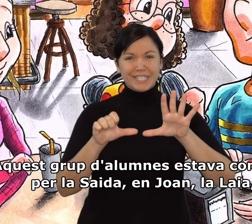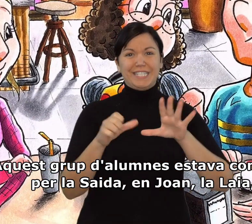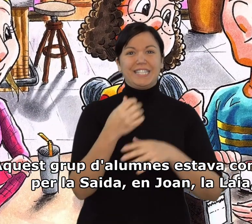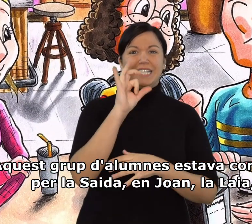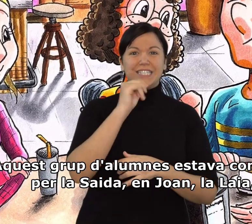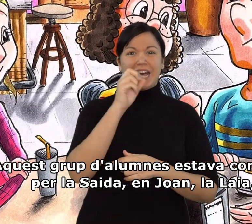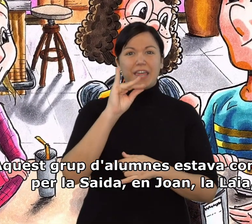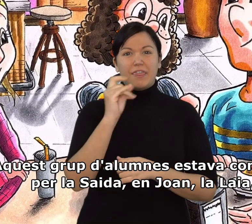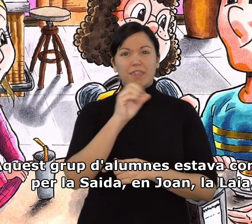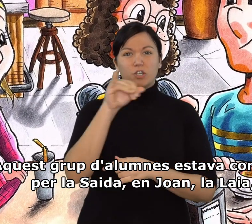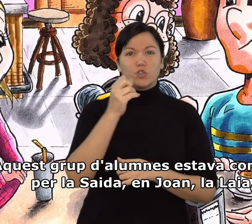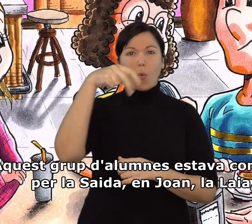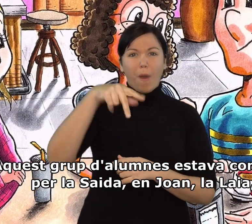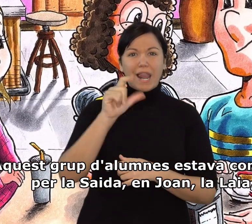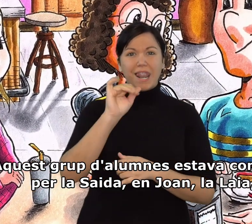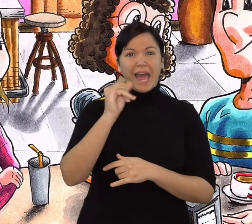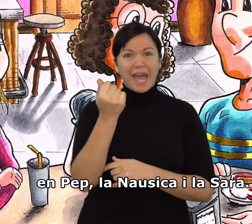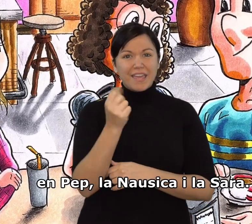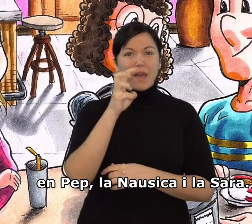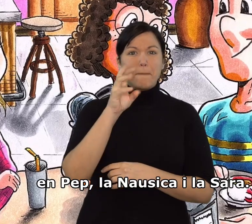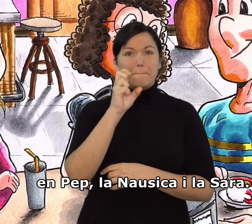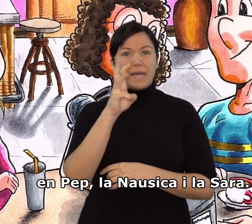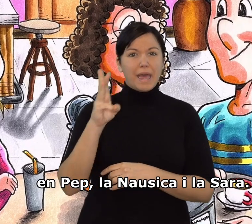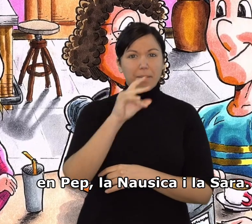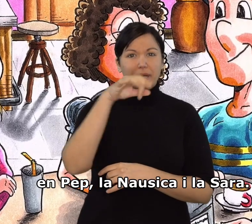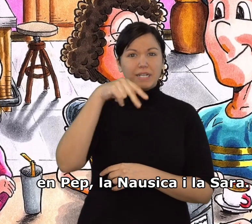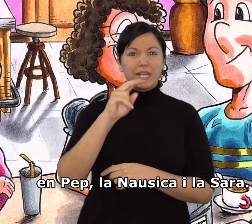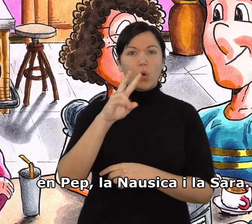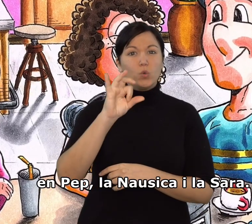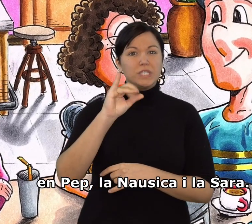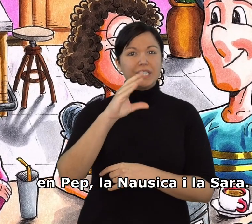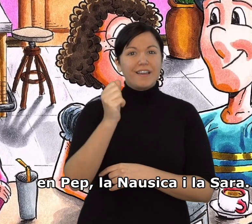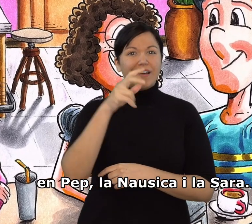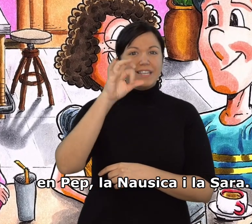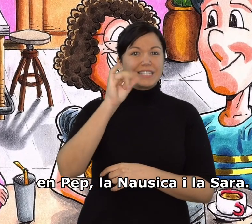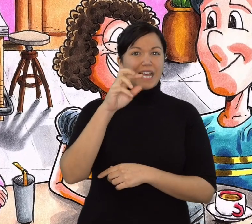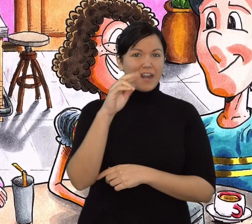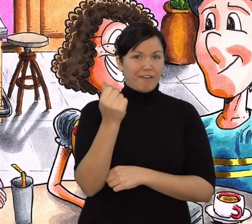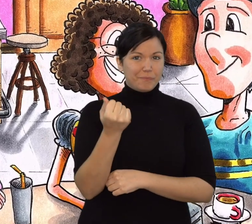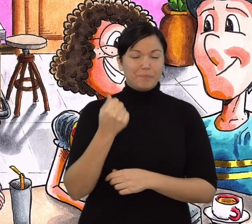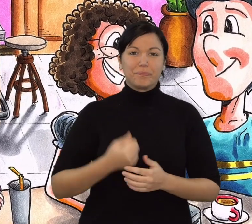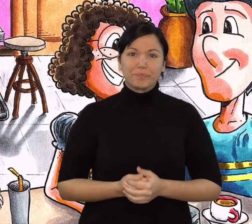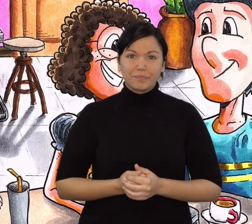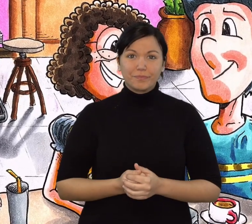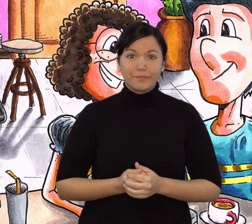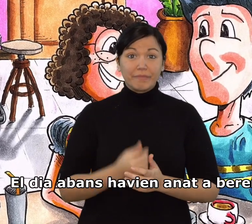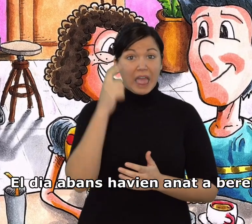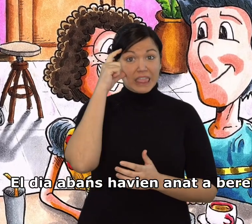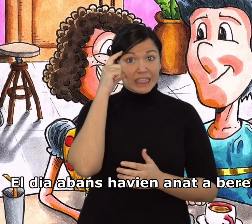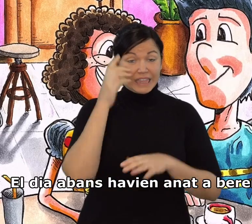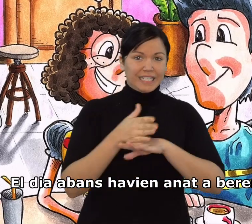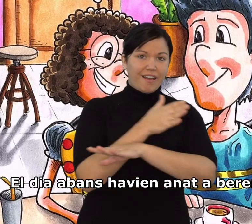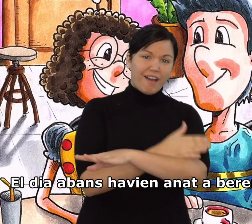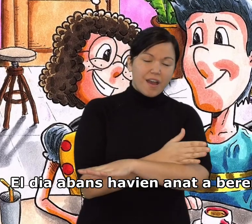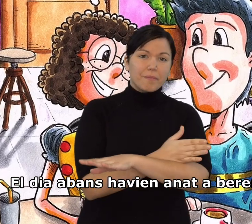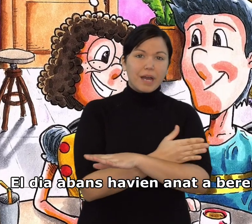la Saida, en Joan, la Laia, en Pep, la Nausica i la Sara. El dia